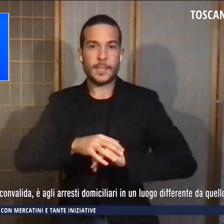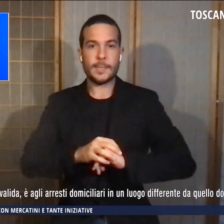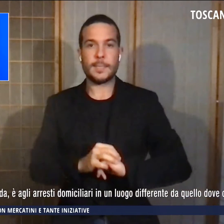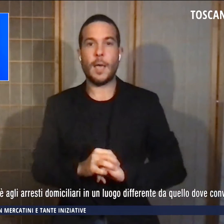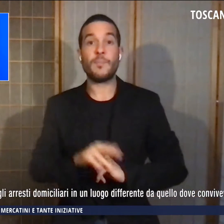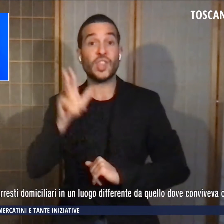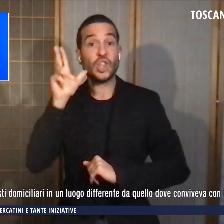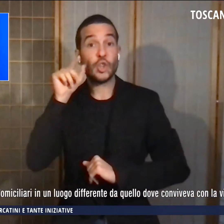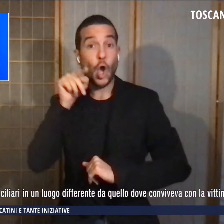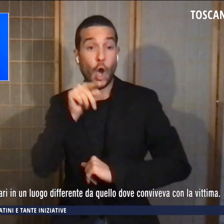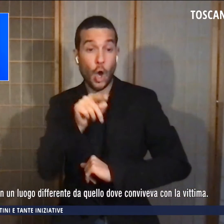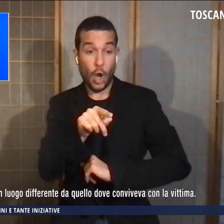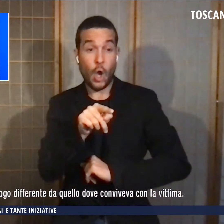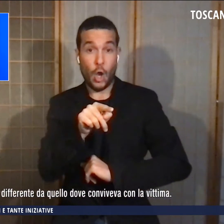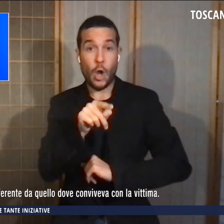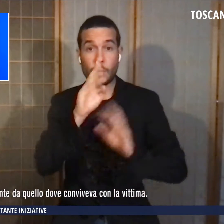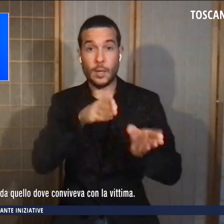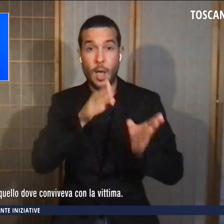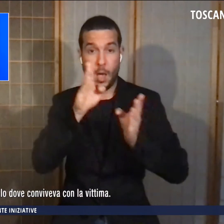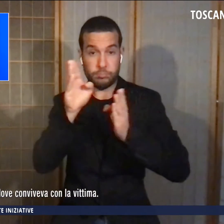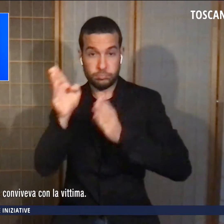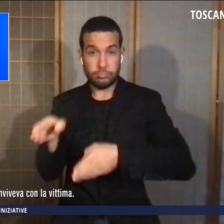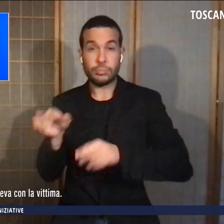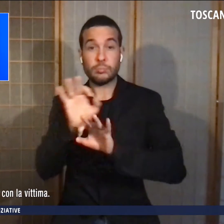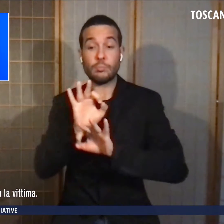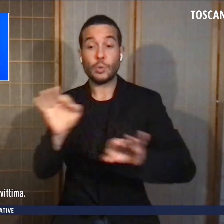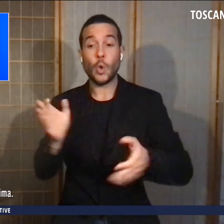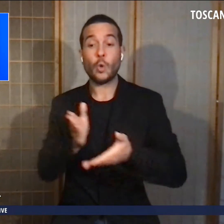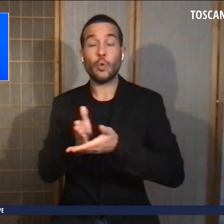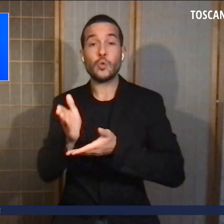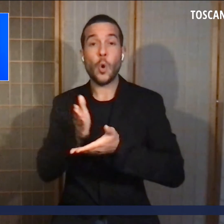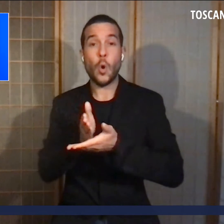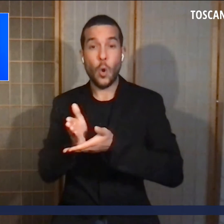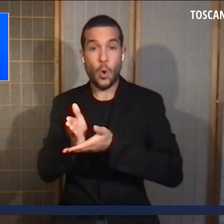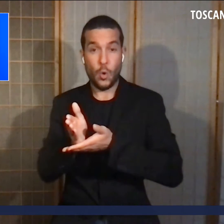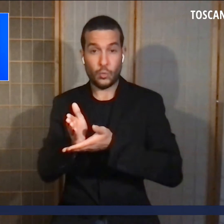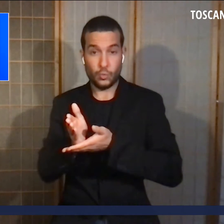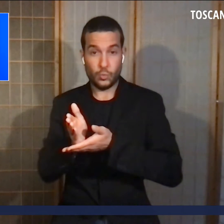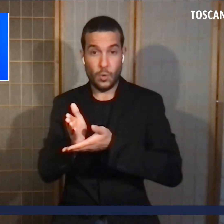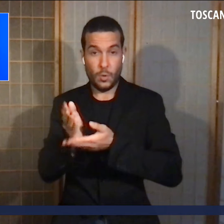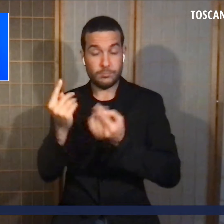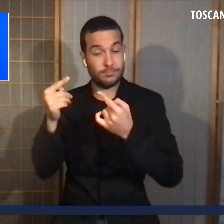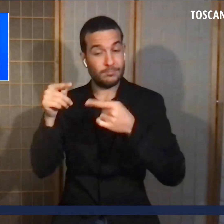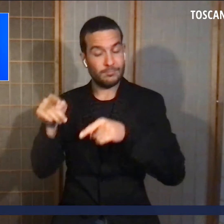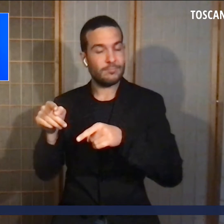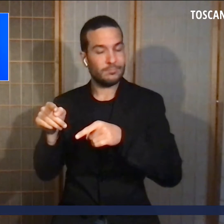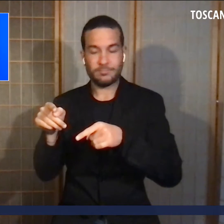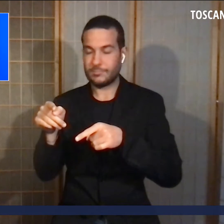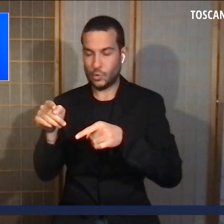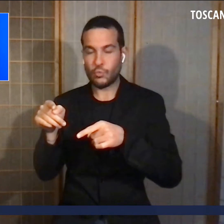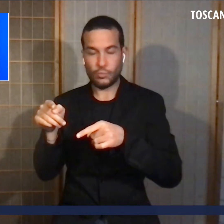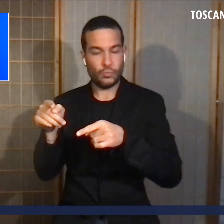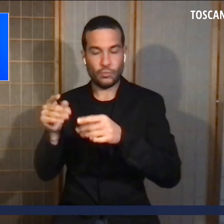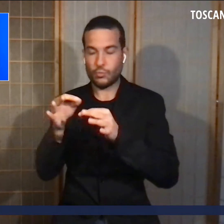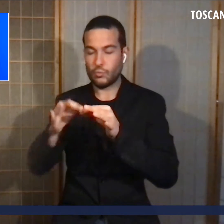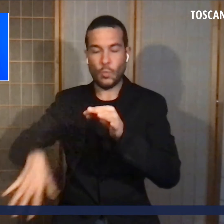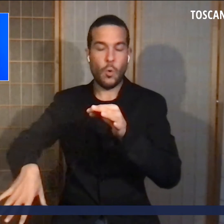trasportata al pronto soccorso dove le sono state subito attivate le procedure